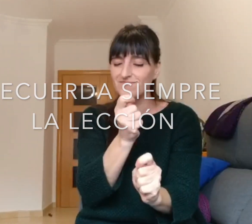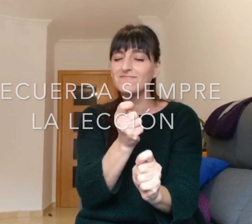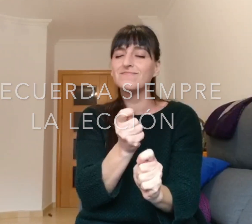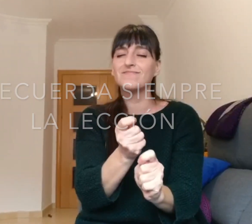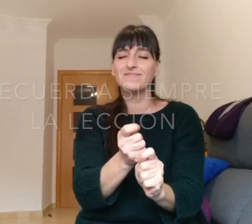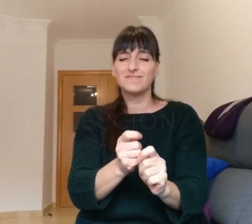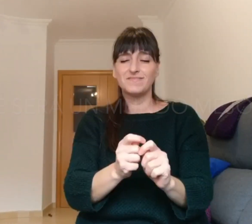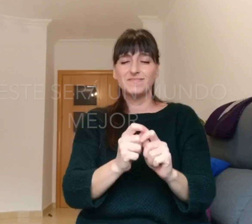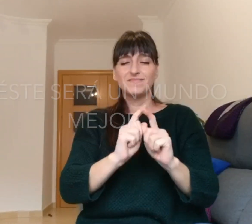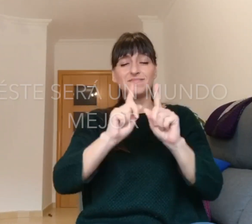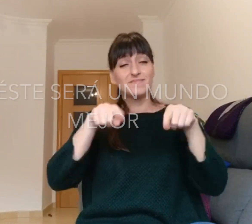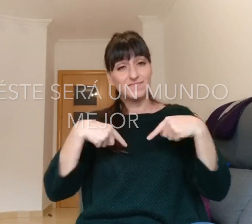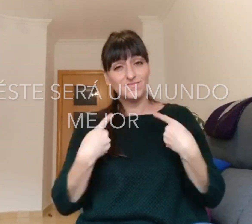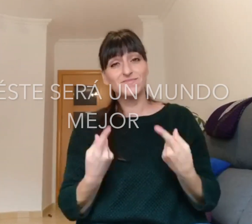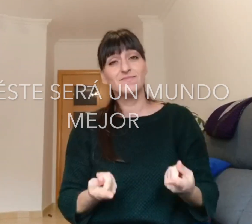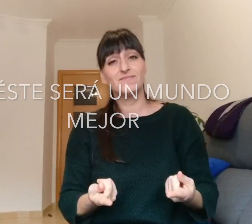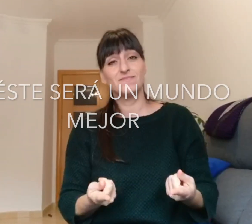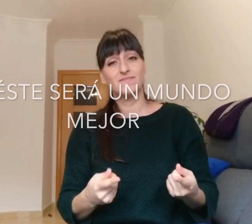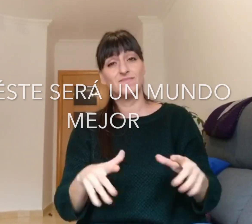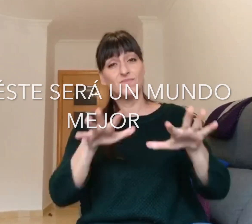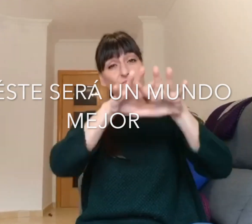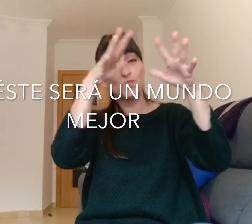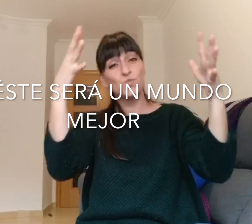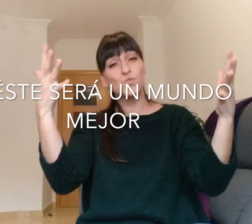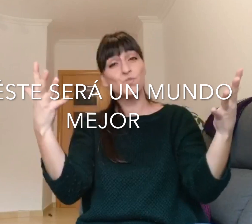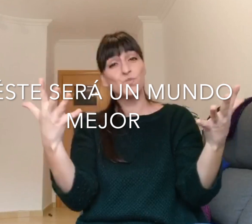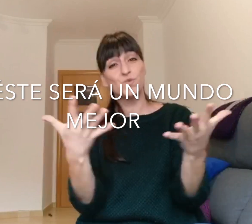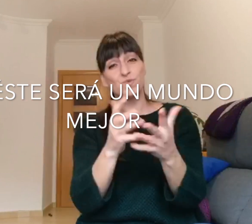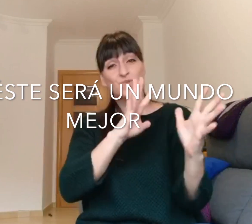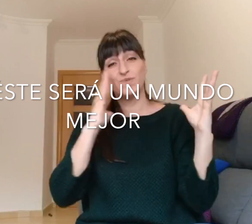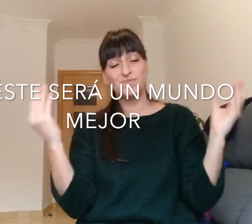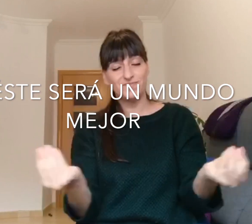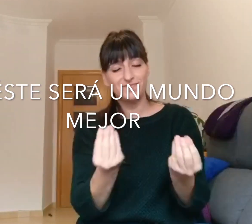Y este será un mundo mejor